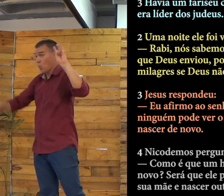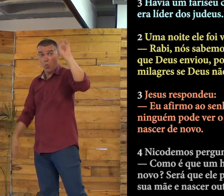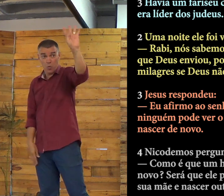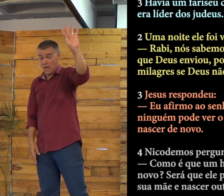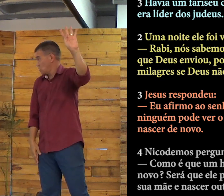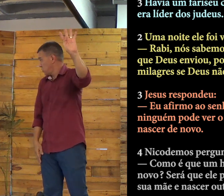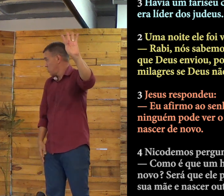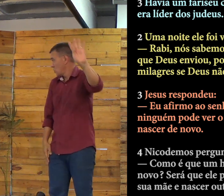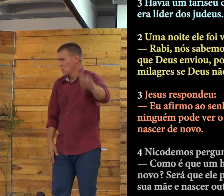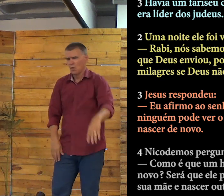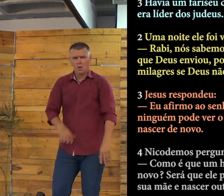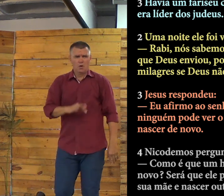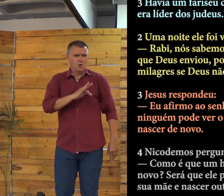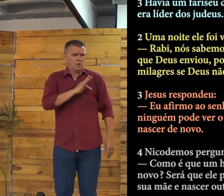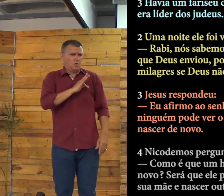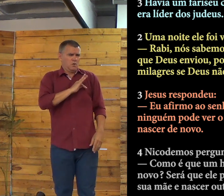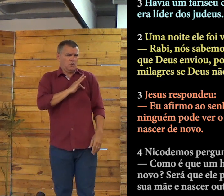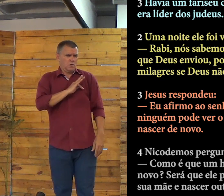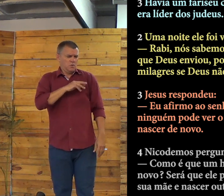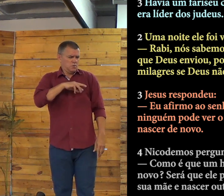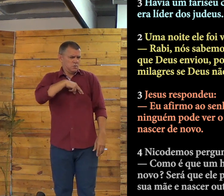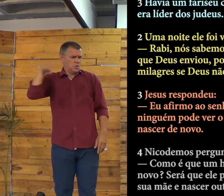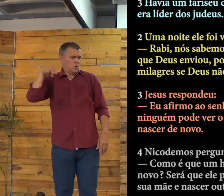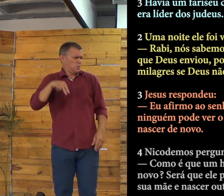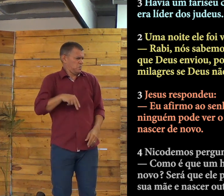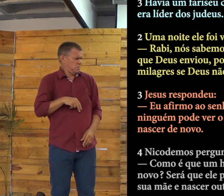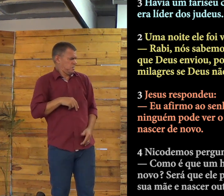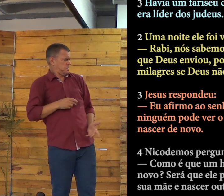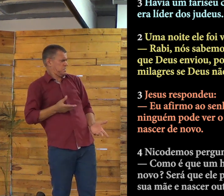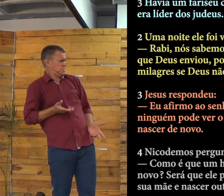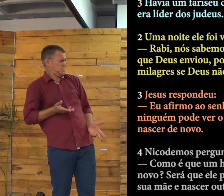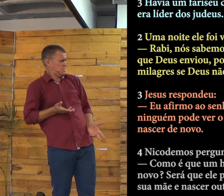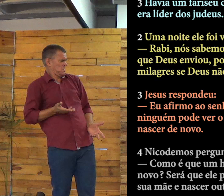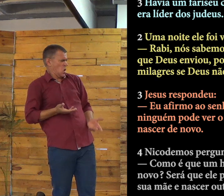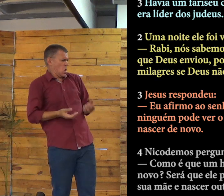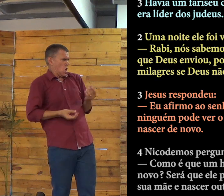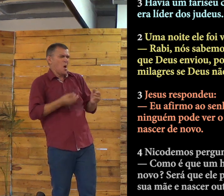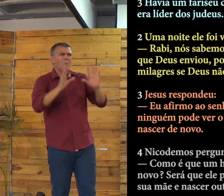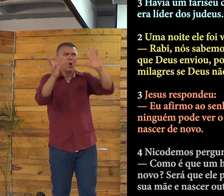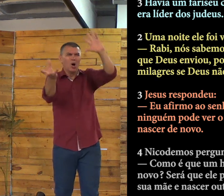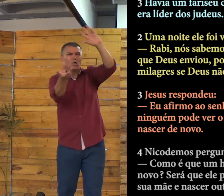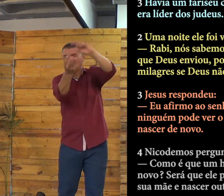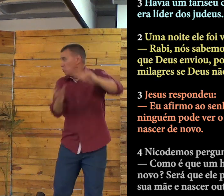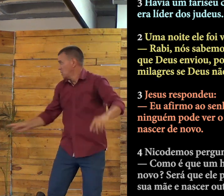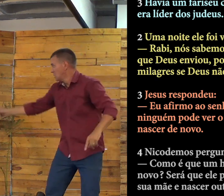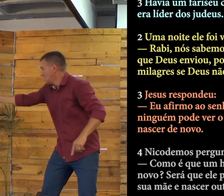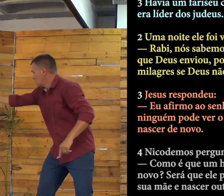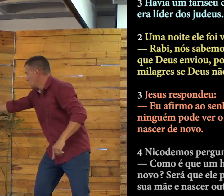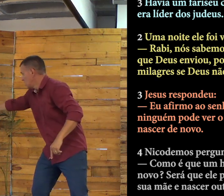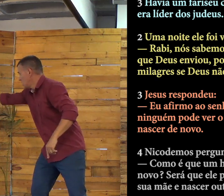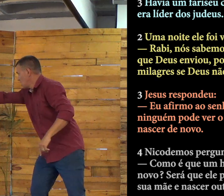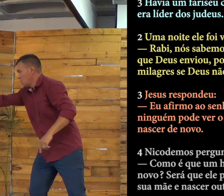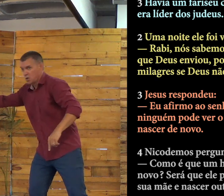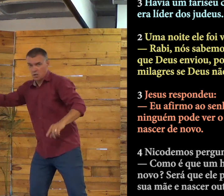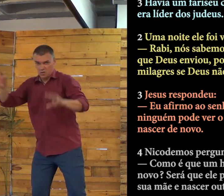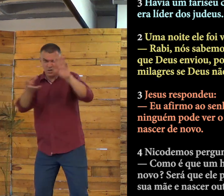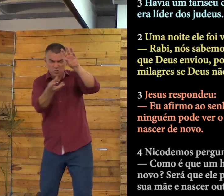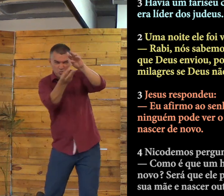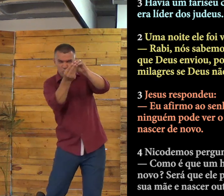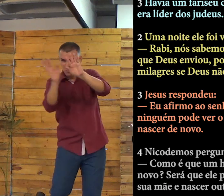E o versículo 4. What? Miconemos perguntou. Ué, vou explicar esse versículo pra